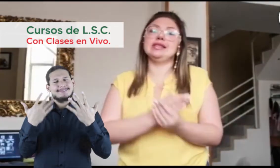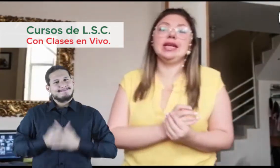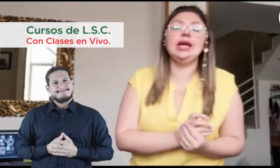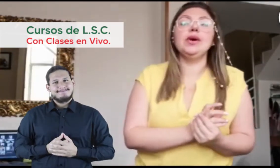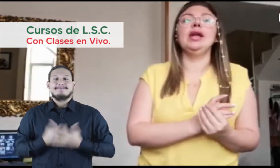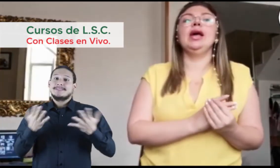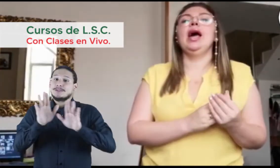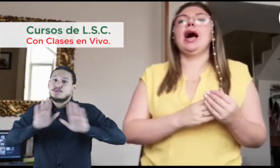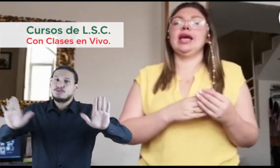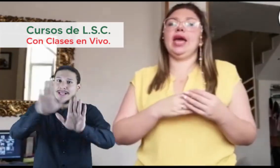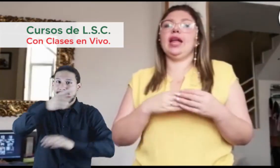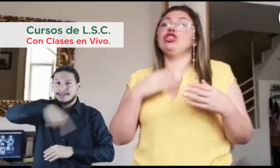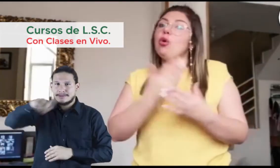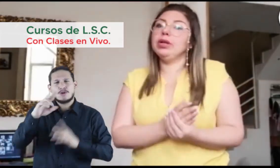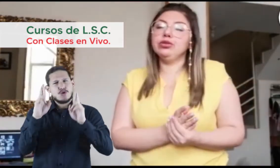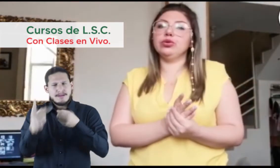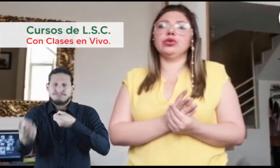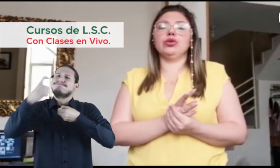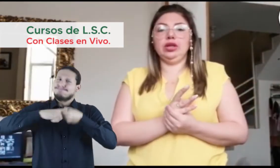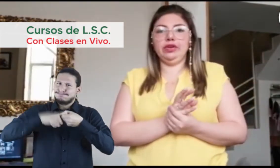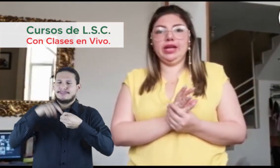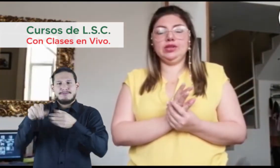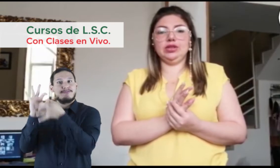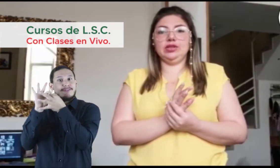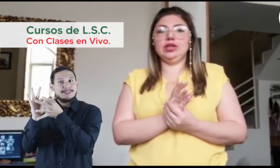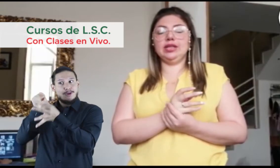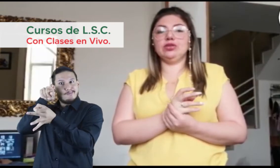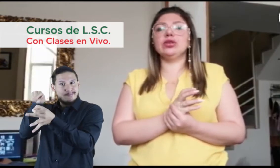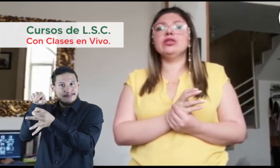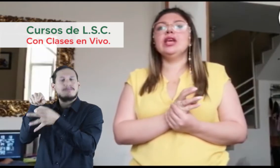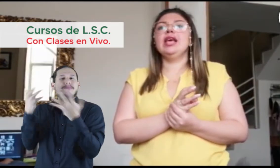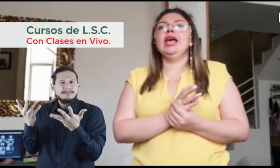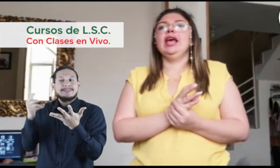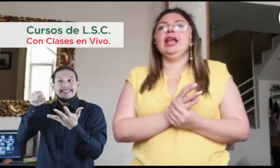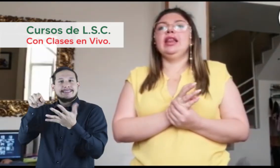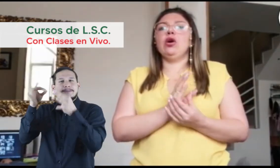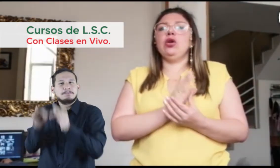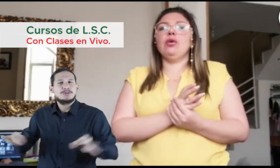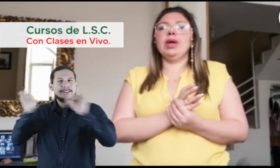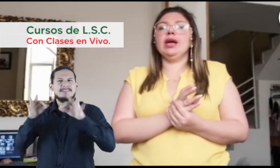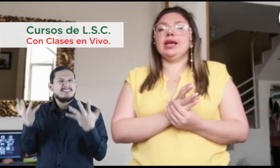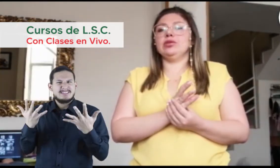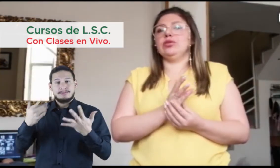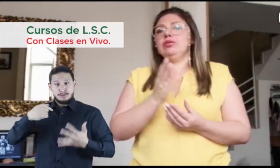inscriban, a que tomen los cursos con la Federación Nacional de Sordos de Colombia que son